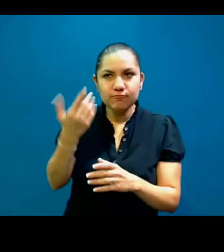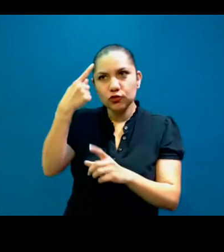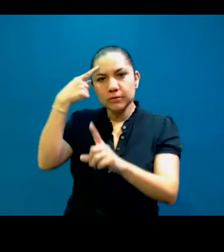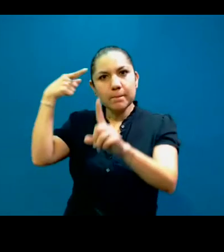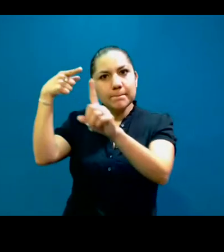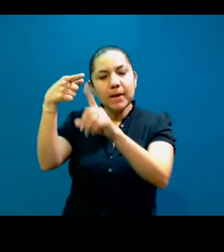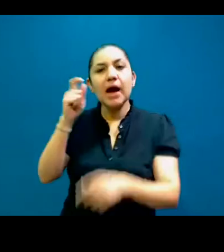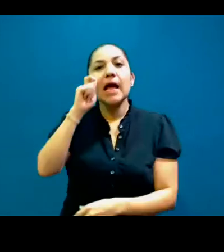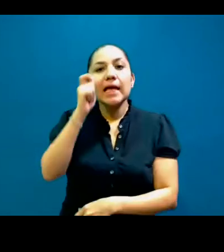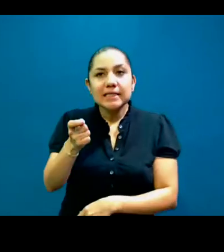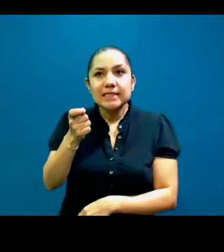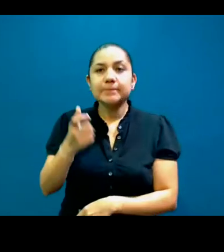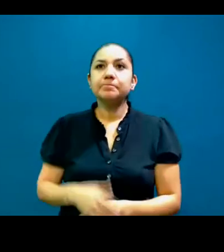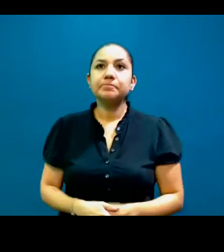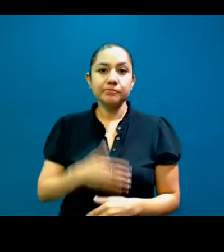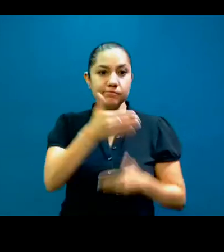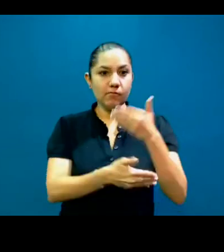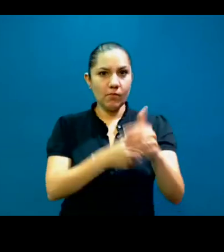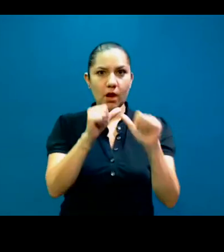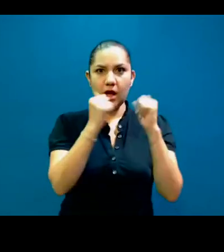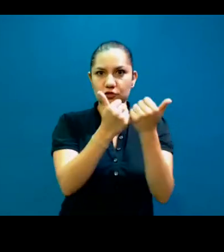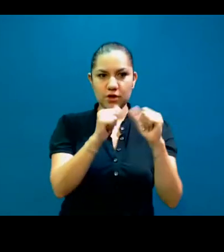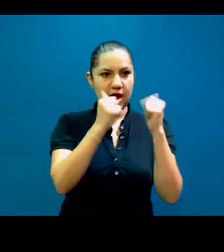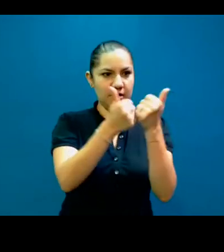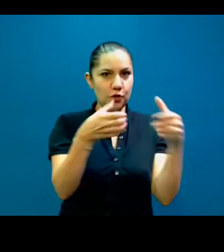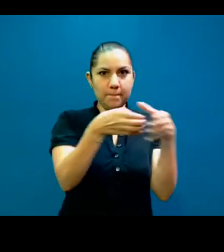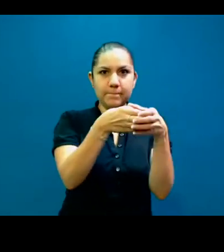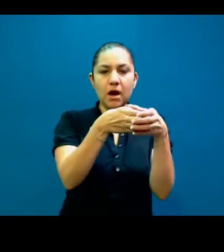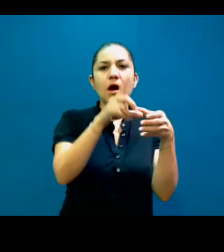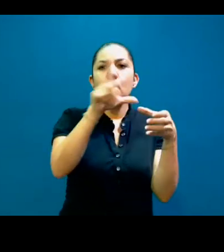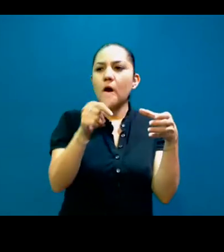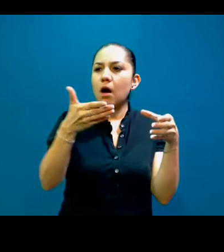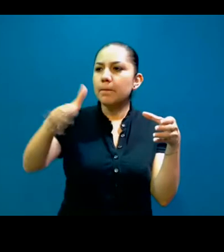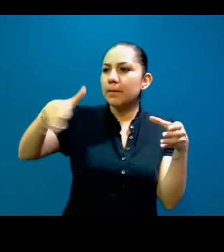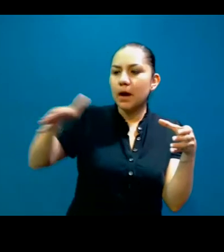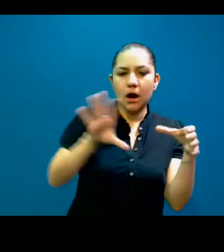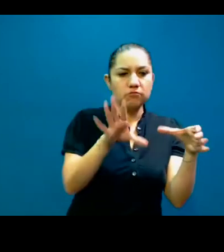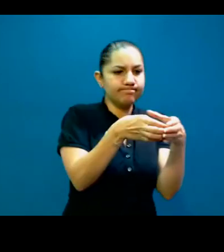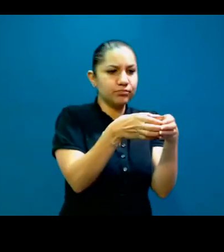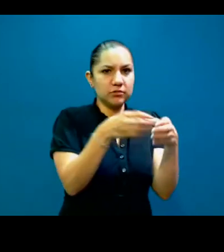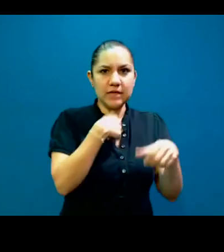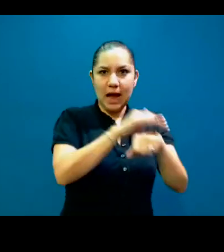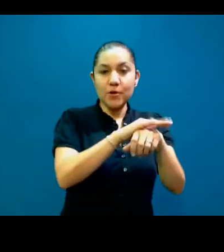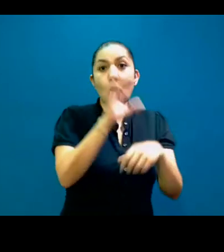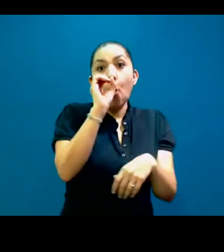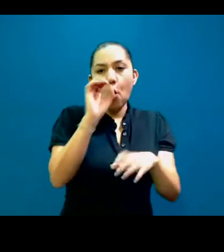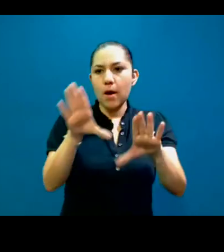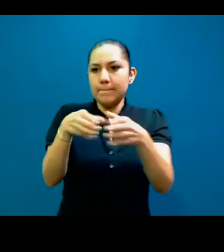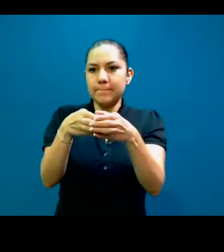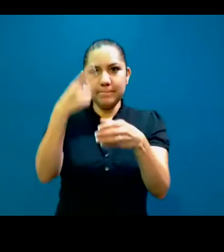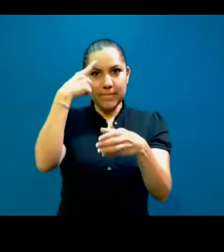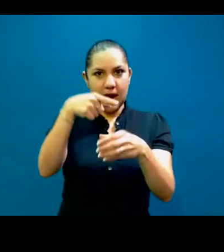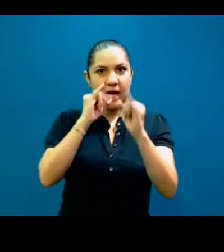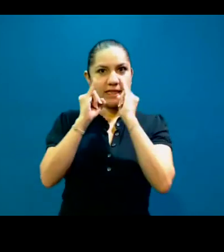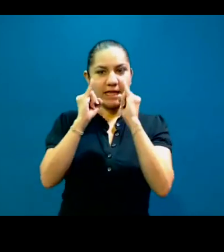perderse en movimientos asociativos que se convierten en club de amigos o se vuelven spotlight para los intérpretes,